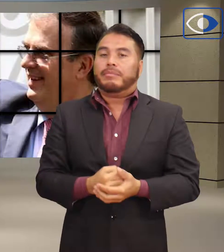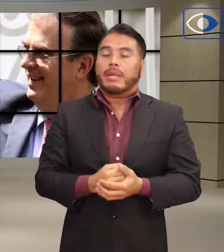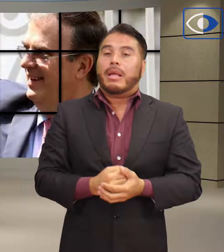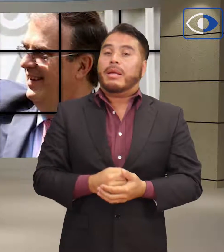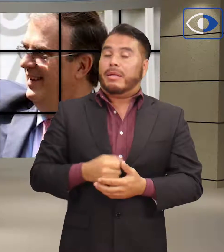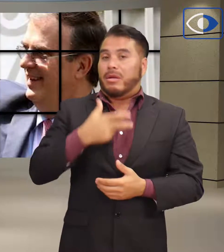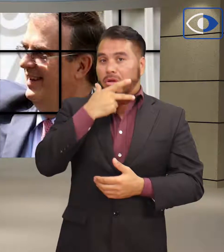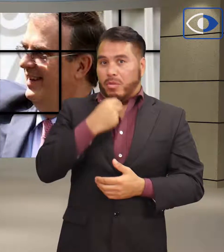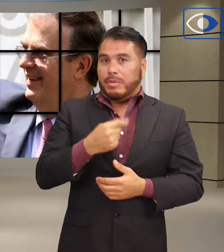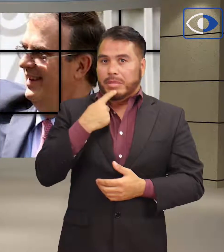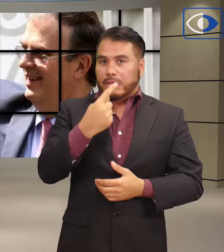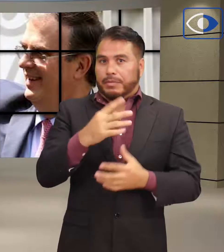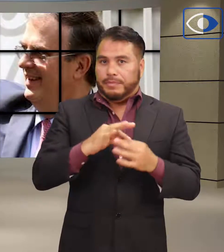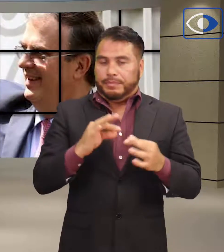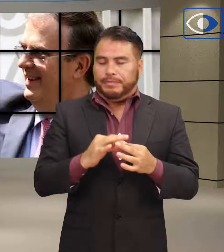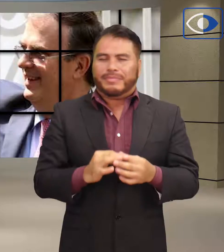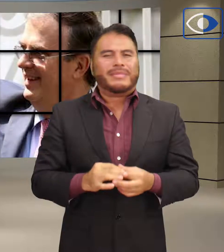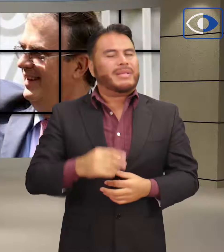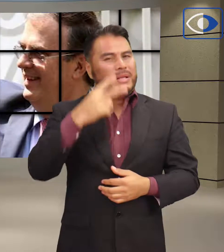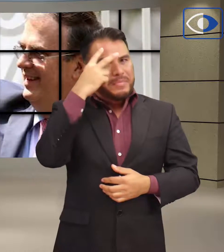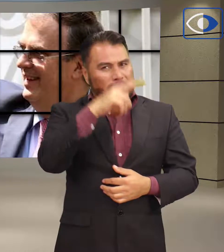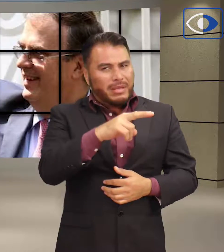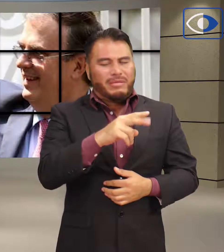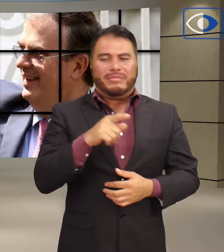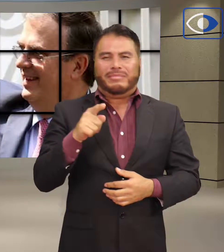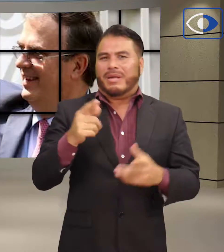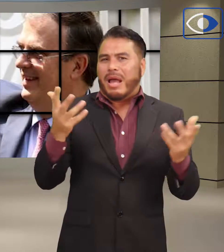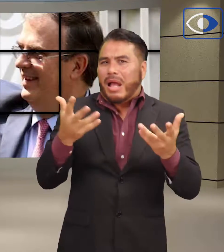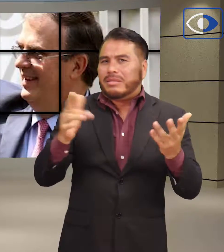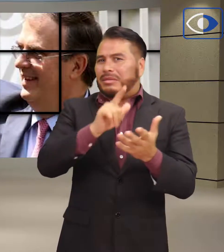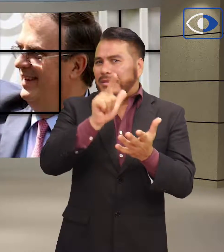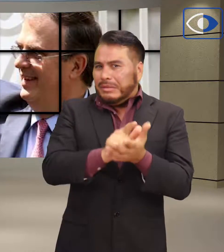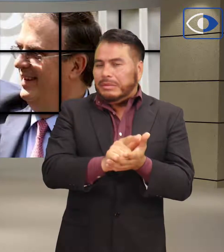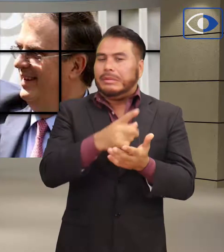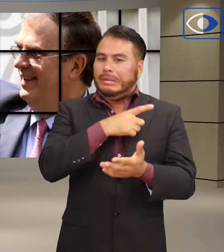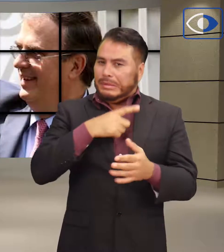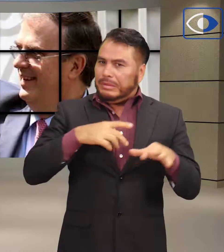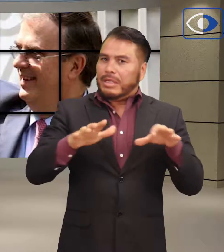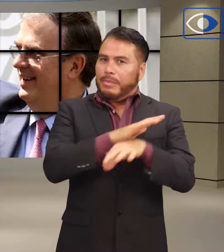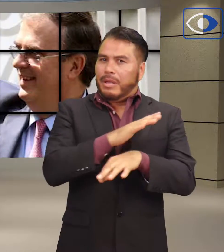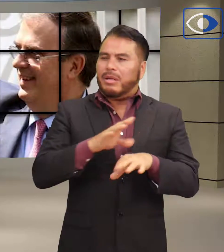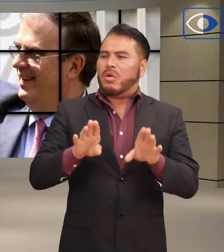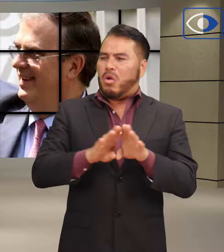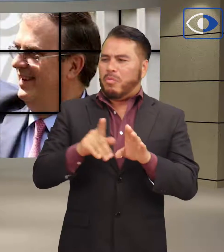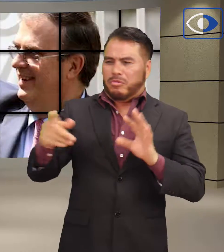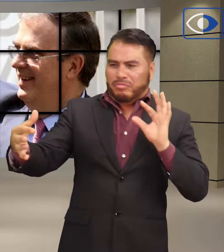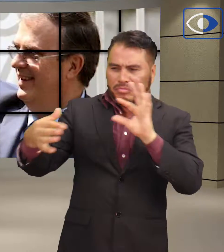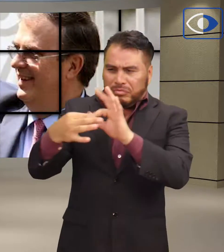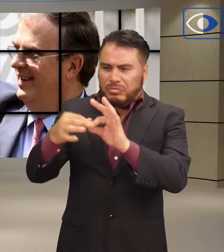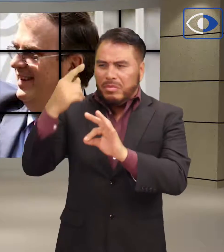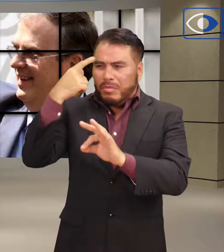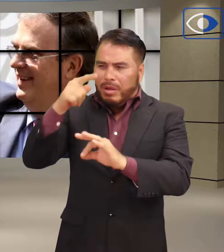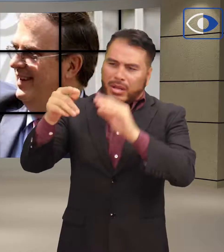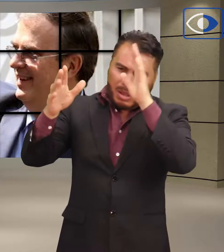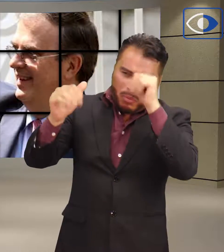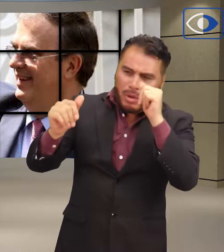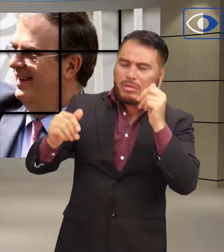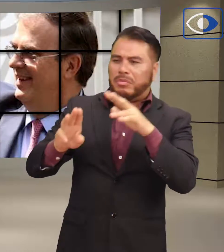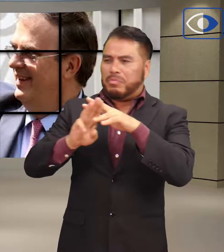Ebrard agregó, Tenemos que cambiar el paradigma migratorio de México. Si no se cambia, no será compatible que México asuma y